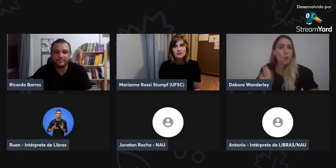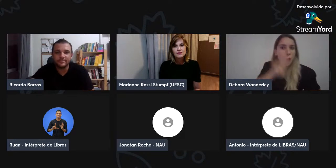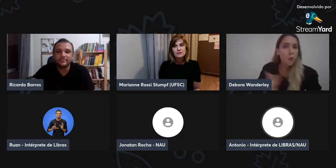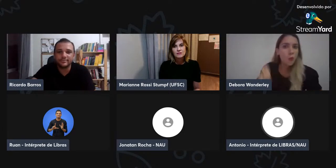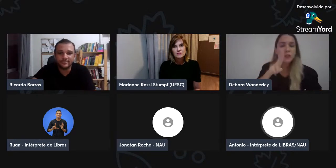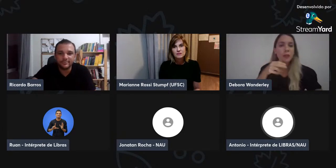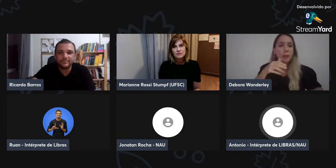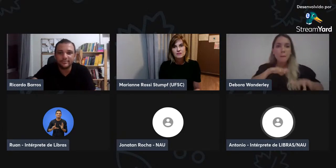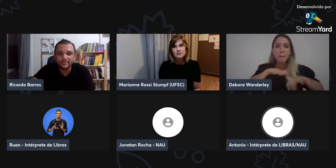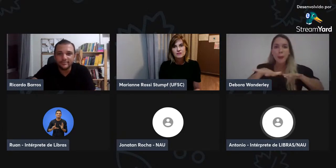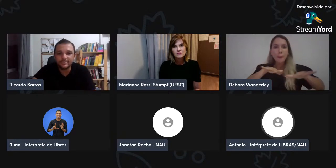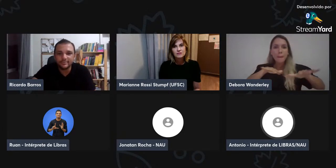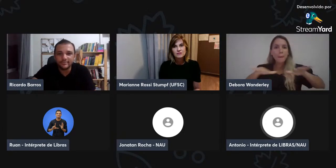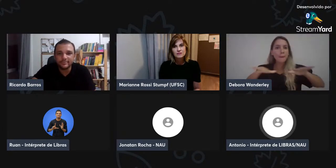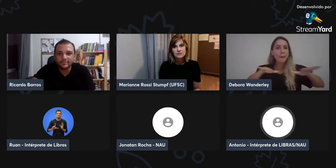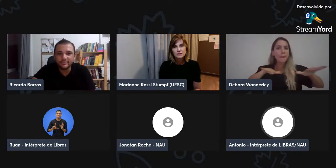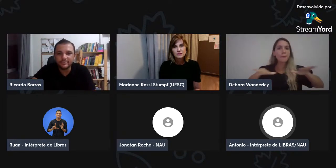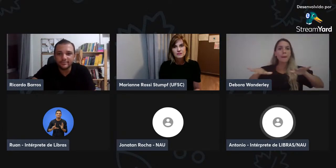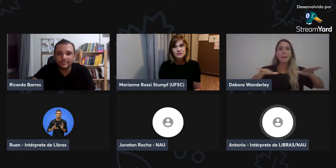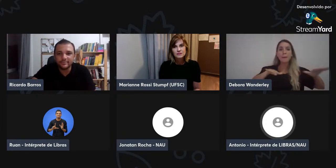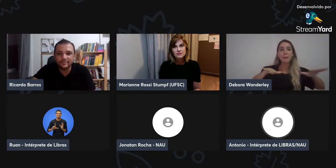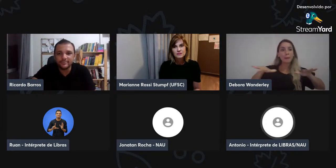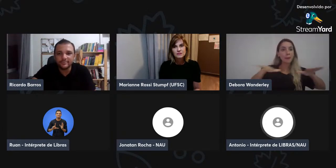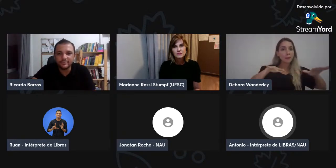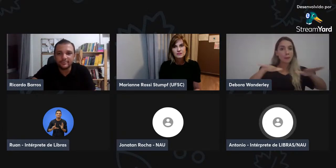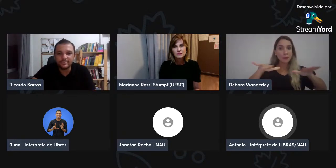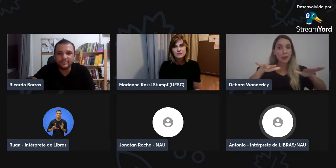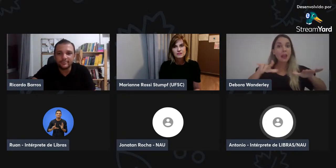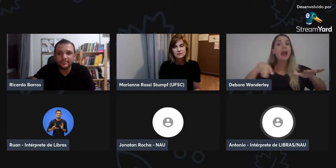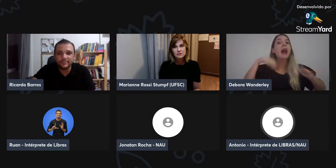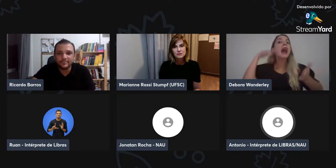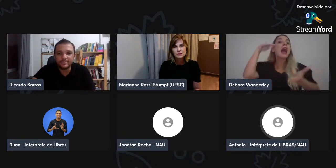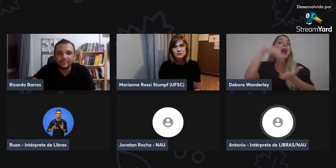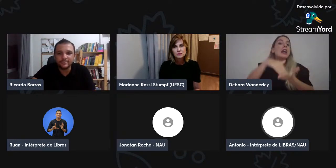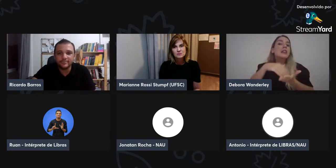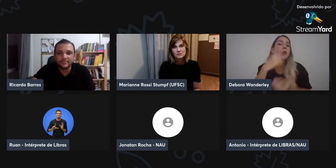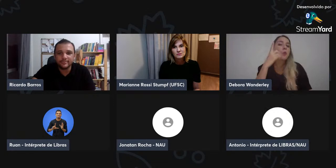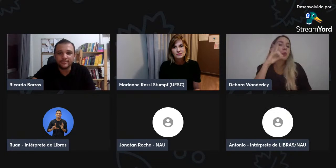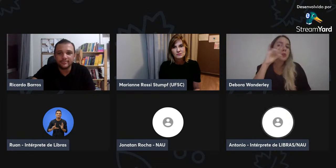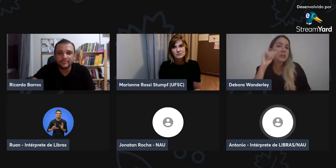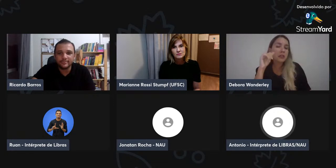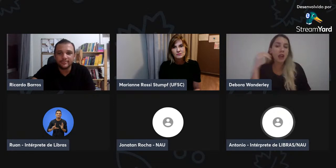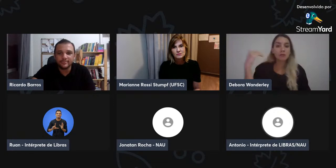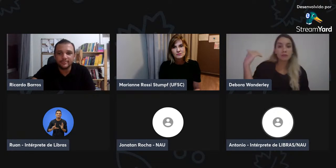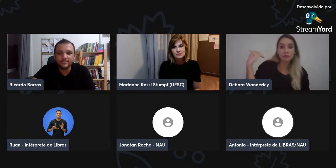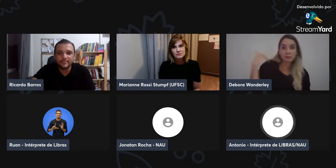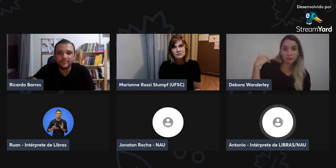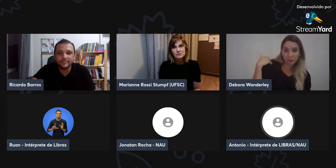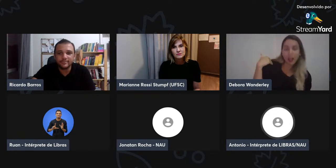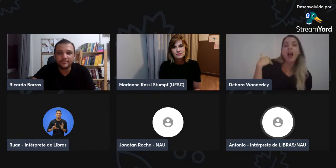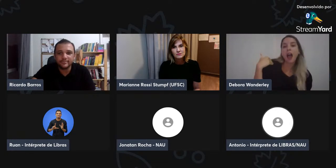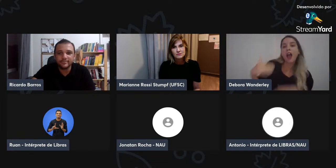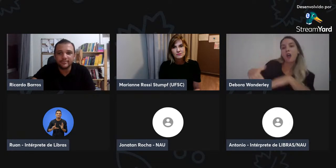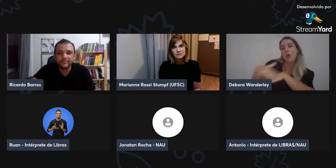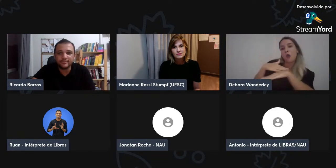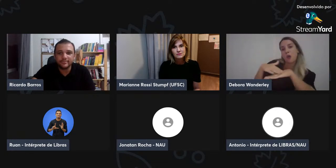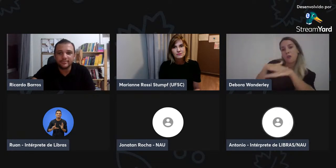organizamos, nós temos interesses, nós utilizamos, nós nos movimentamos, até